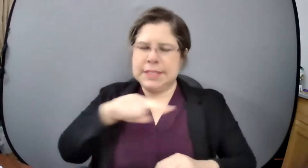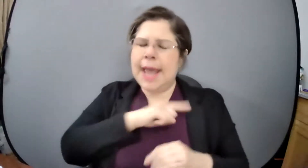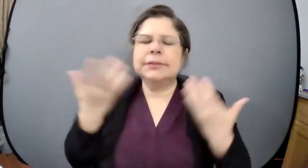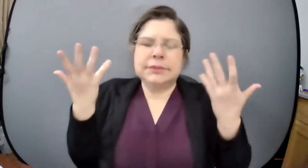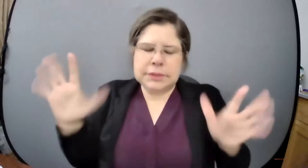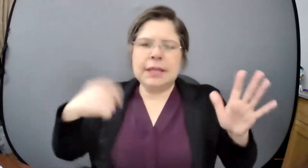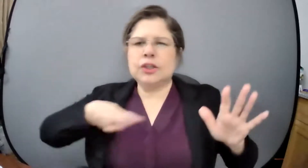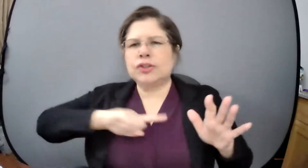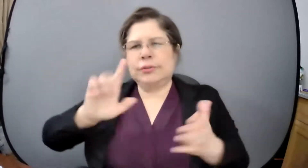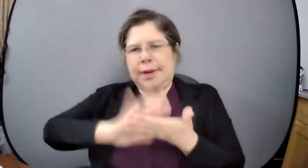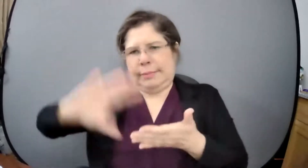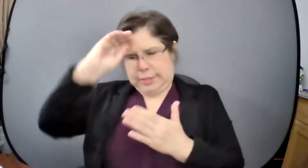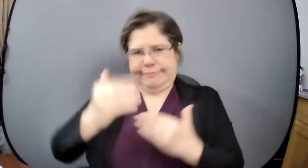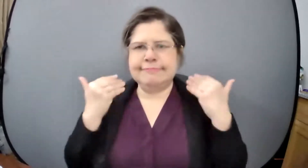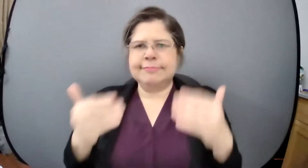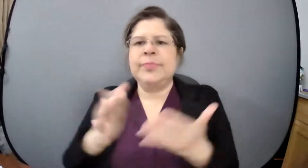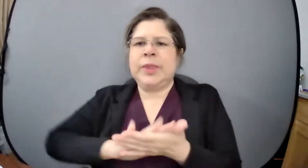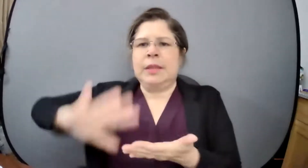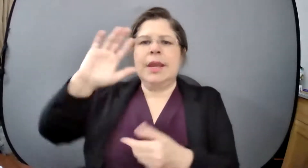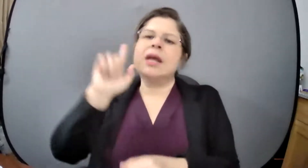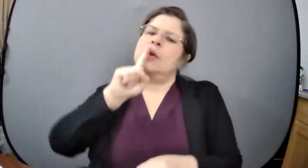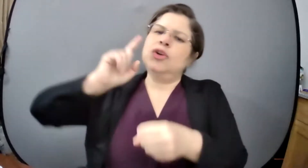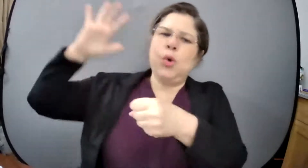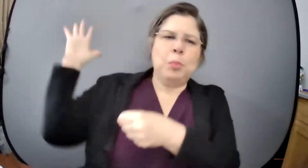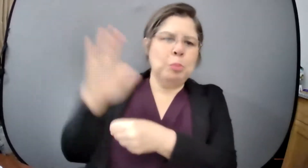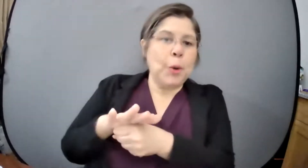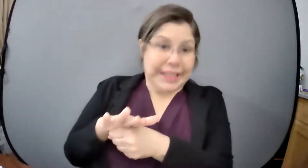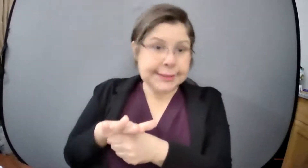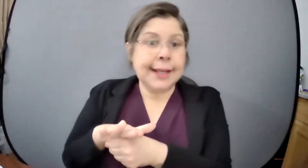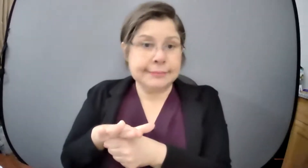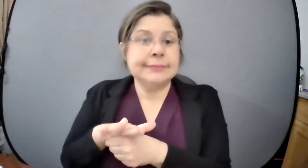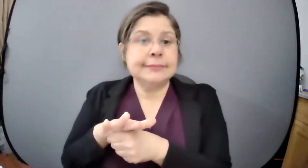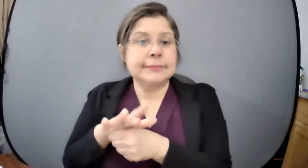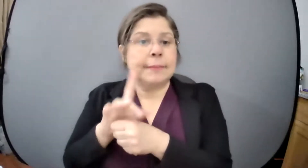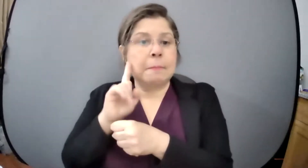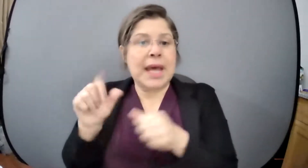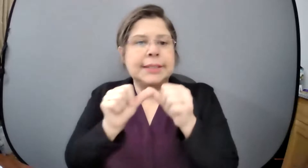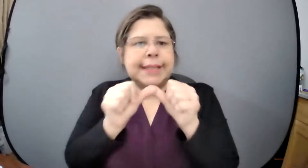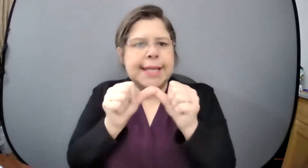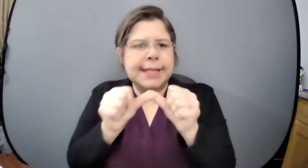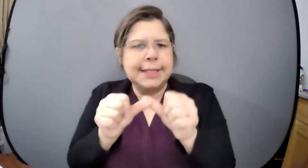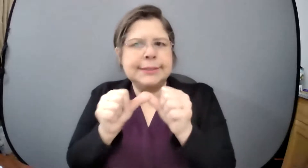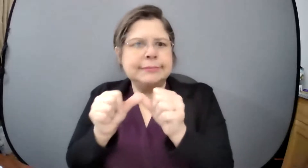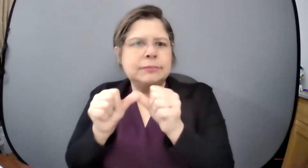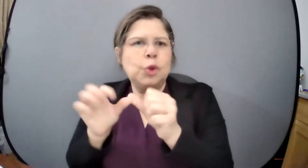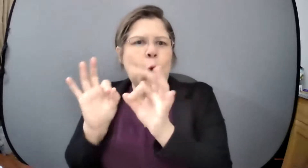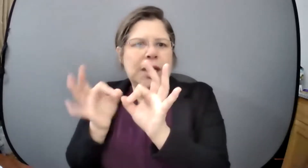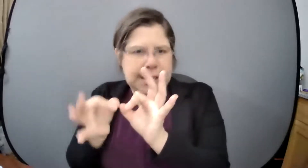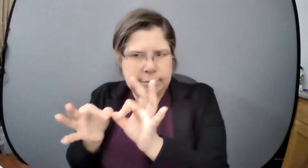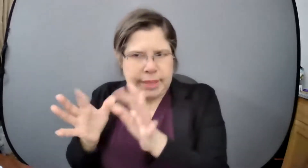nuestro proyecto y nuestra organización está comprometido con con tener intérpretes con con